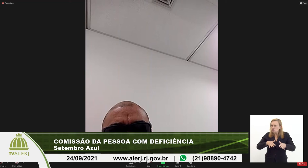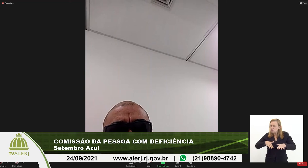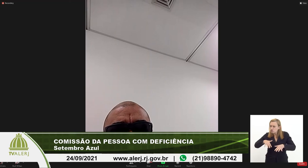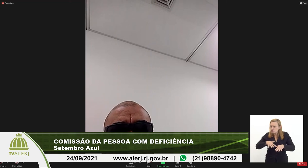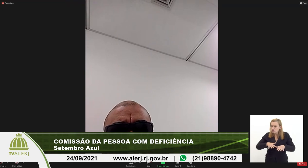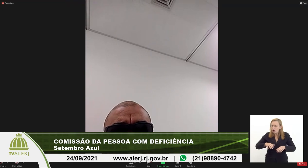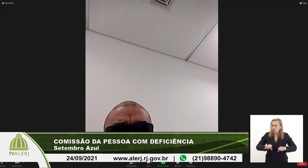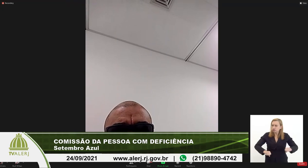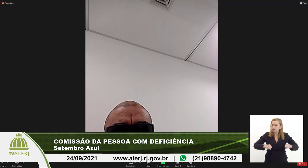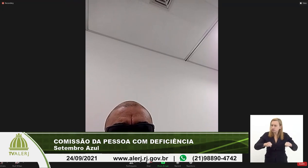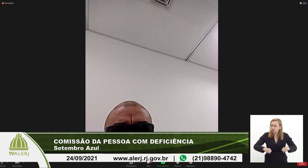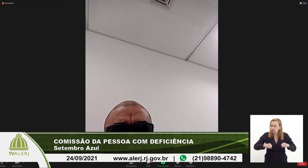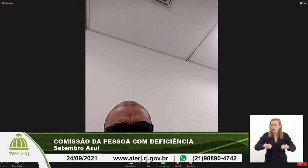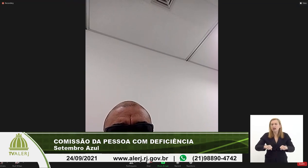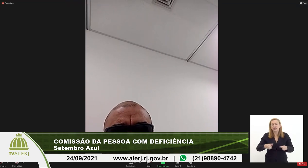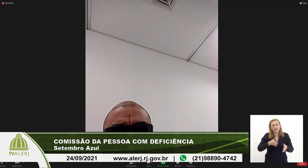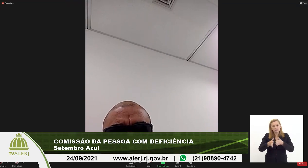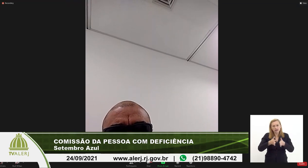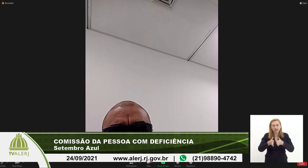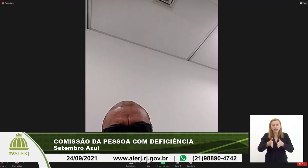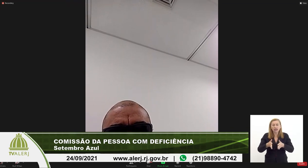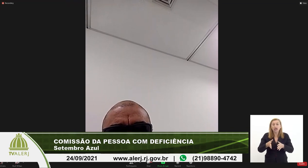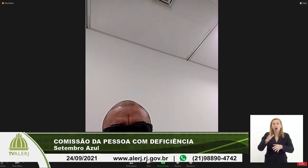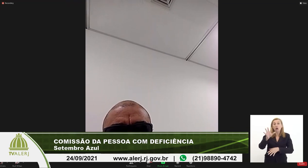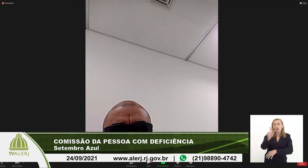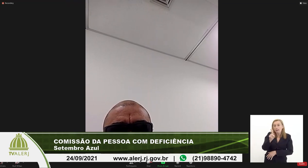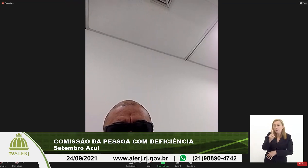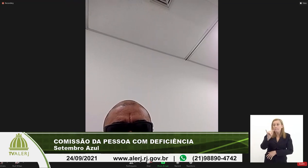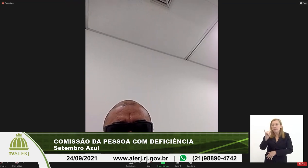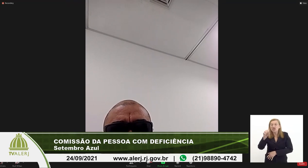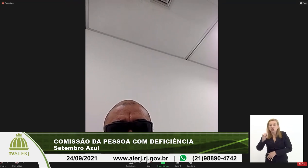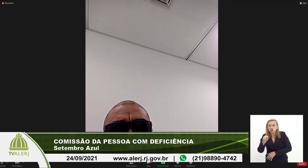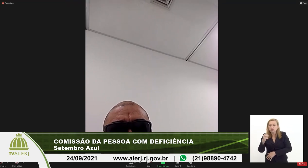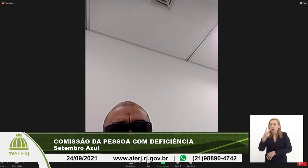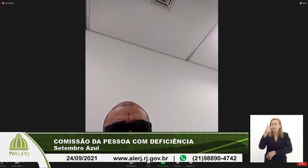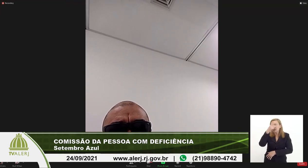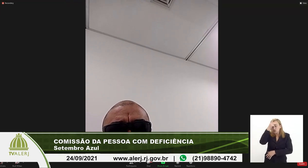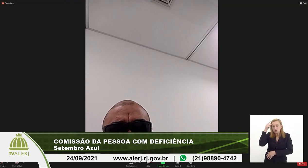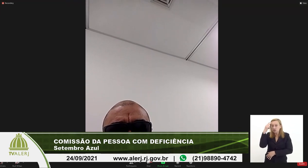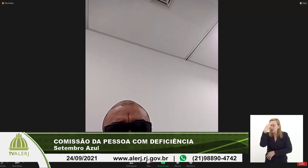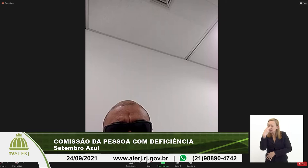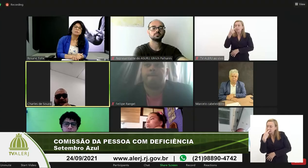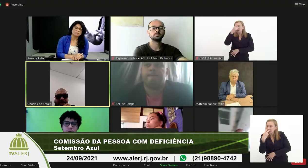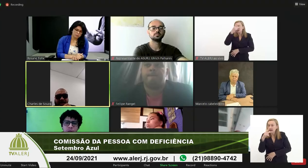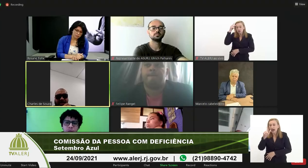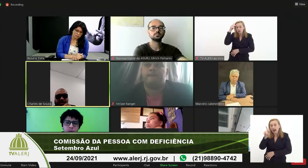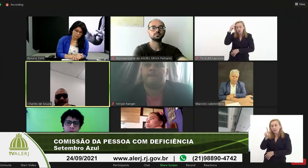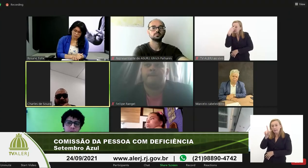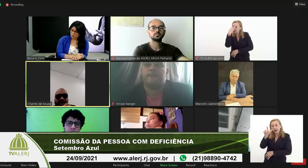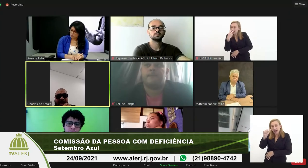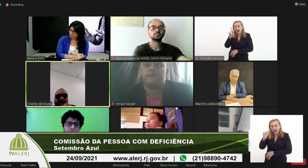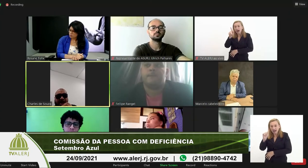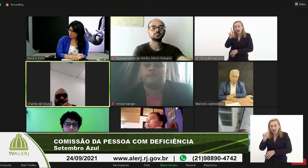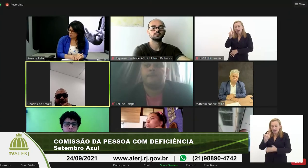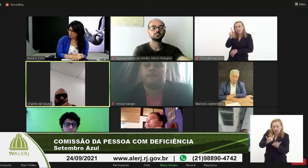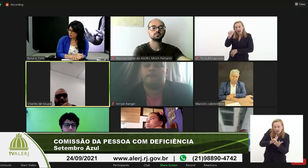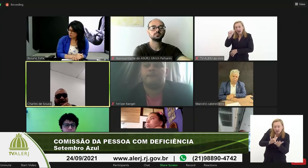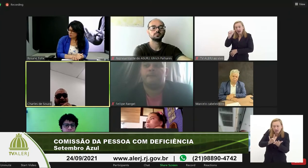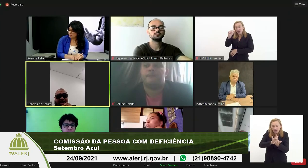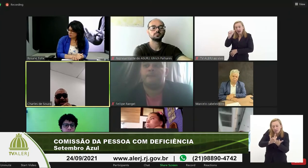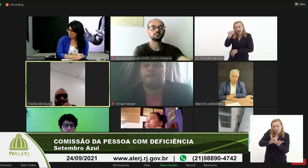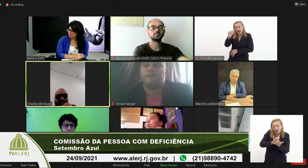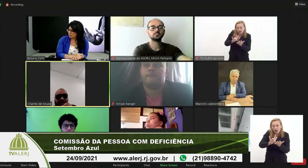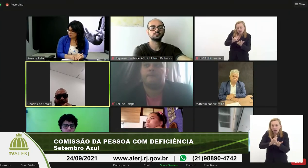hoje já estão pensando na questão do piso direcional para a pessoa cega as placas com a sinalização em braile e com